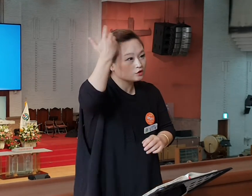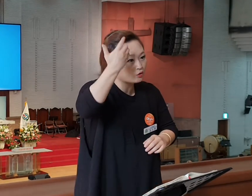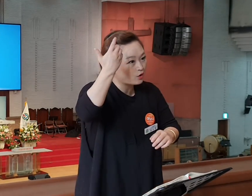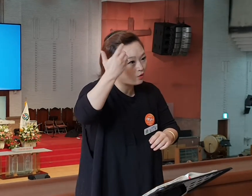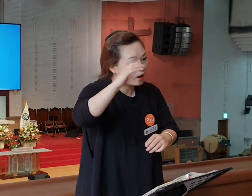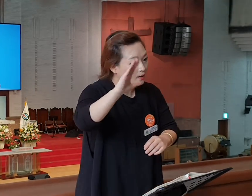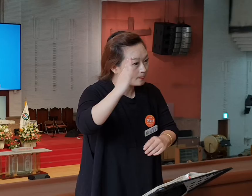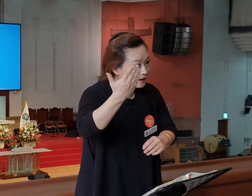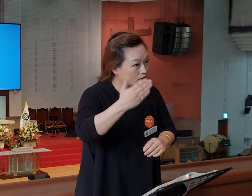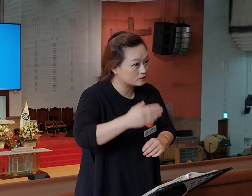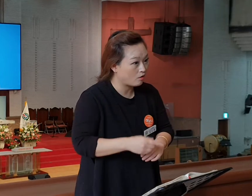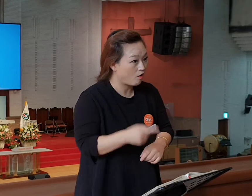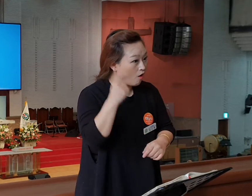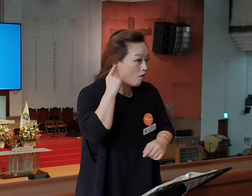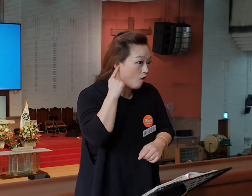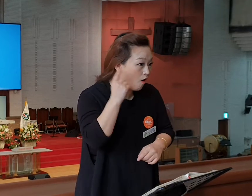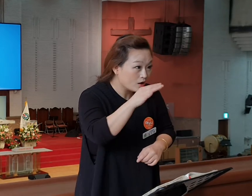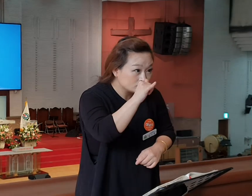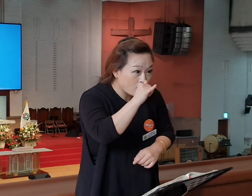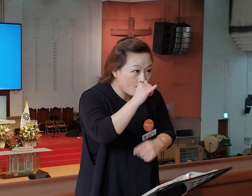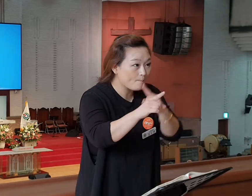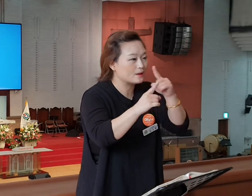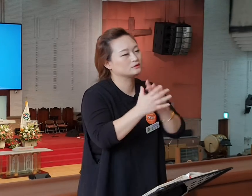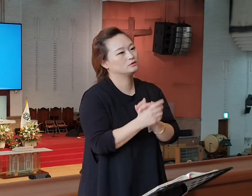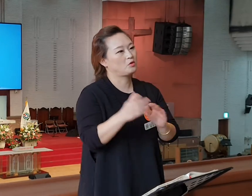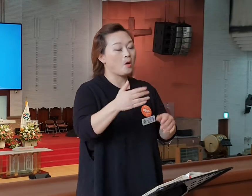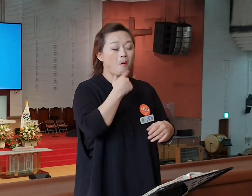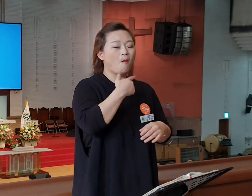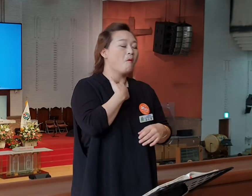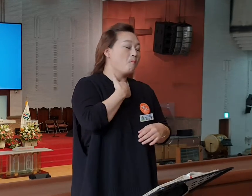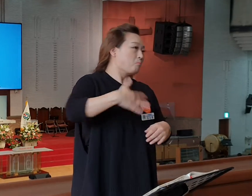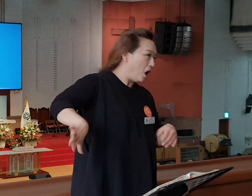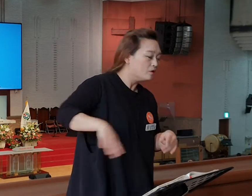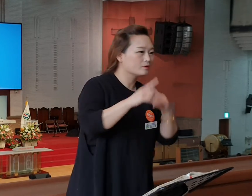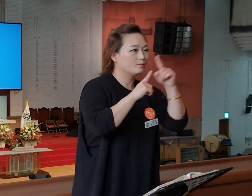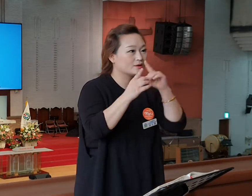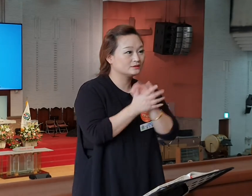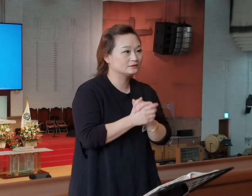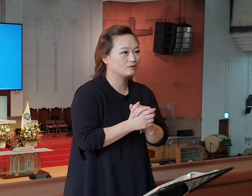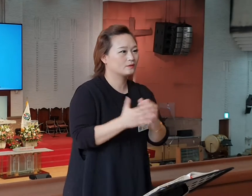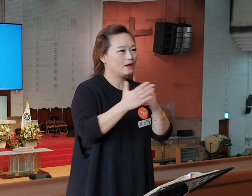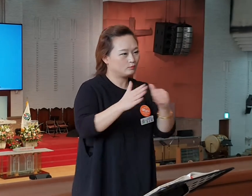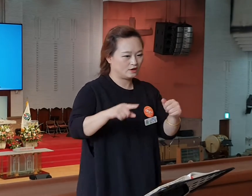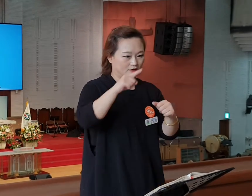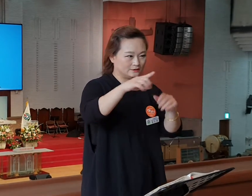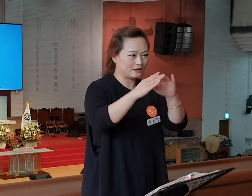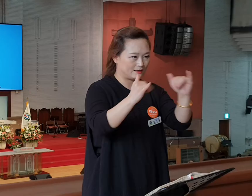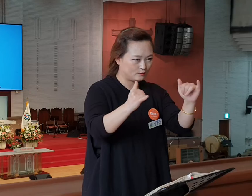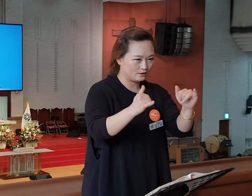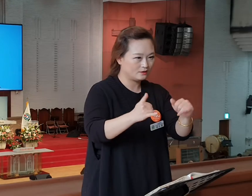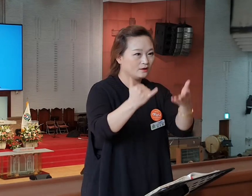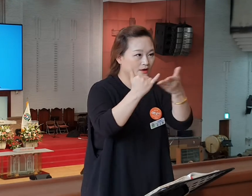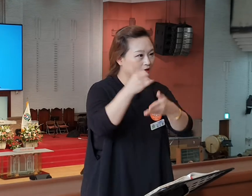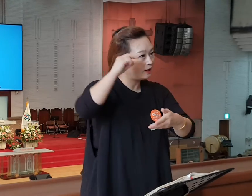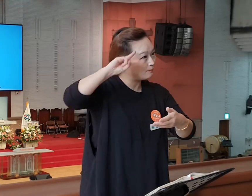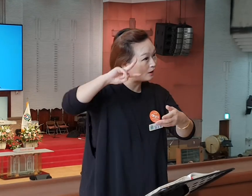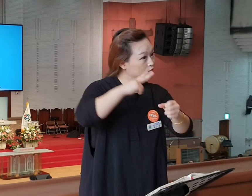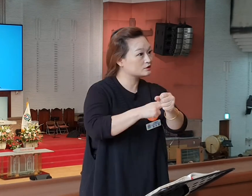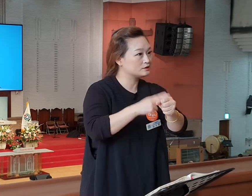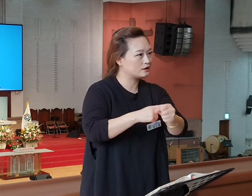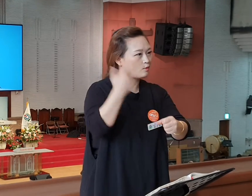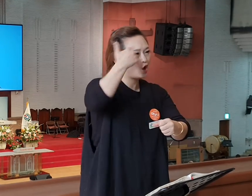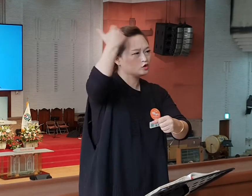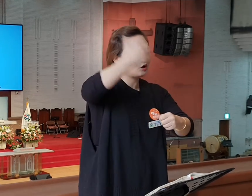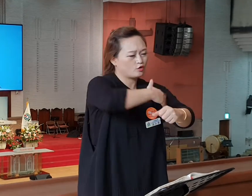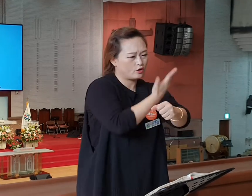성령에 대해서 들은 적이 없대요. 바울이 얘기합니다. 성령, 이제 새로운 세상을 여시는, 그리고 그 여시는 것에